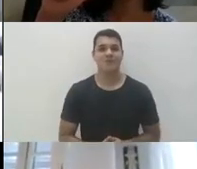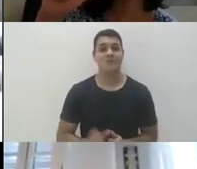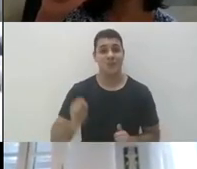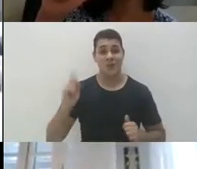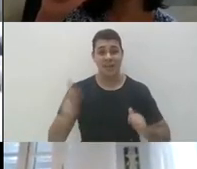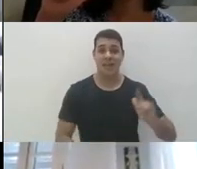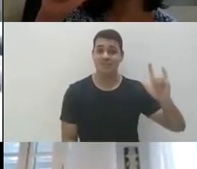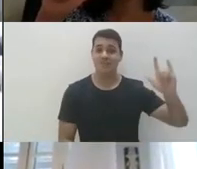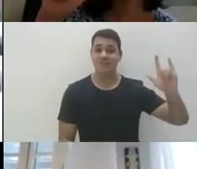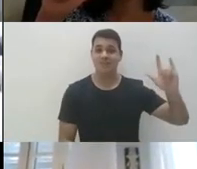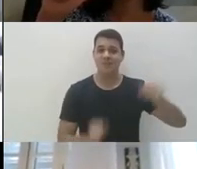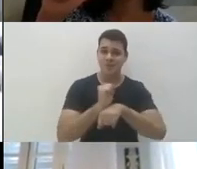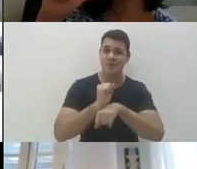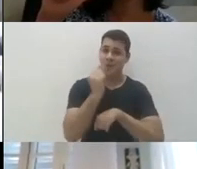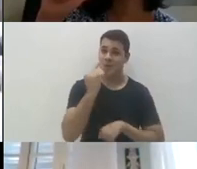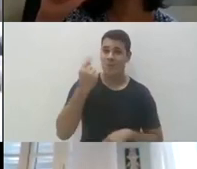Um minuto.